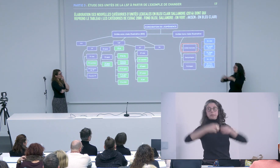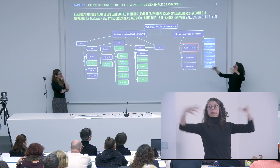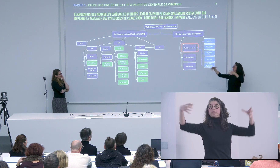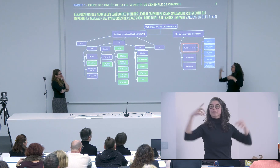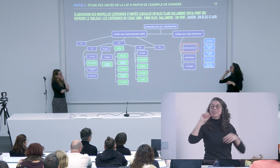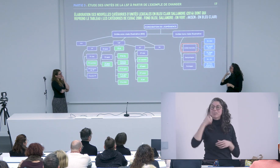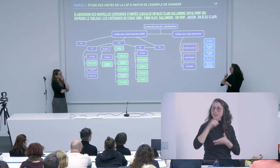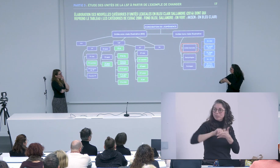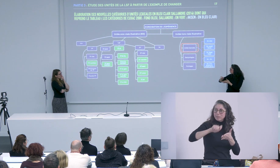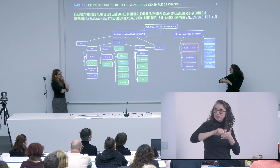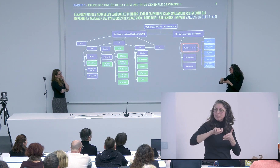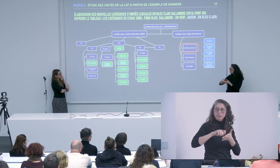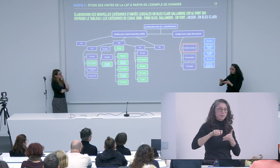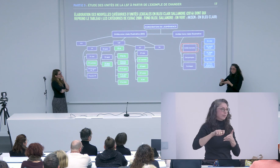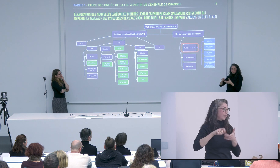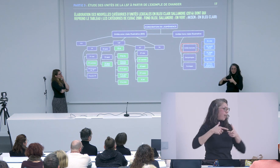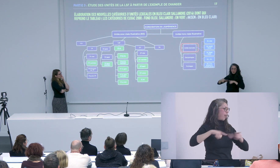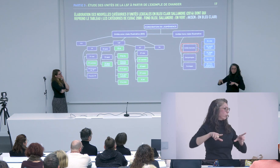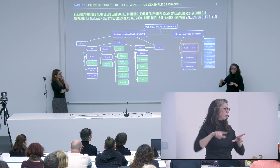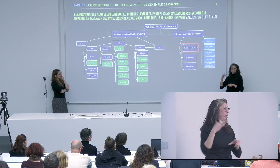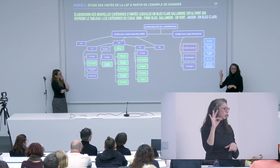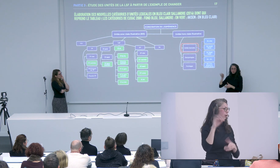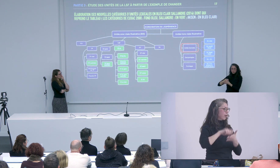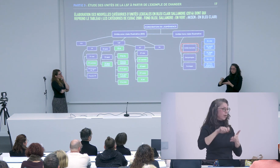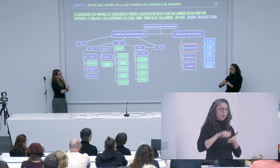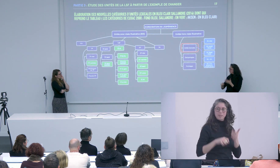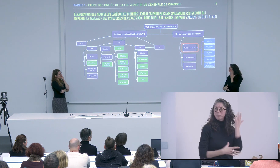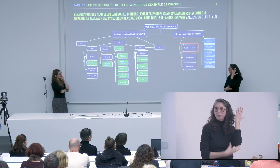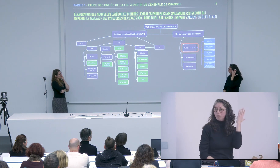cette analyse de la langue des signes quand j'ai